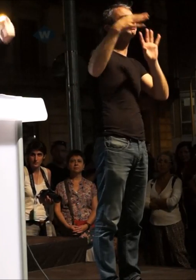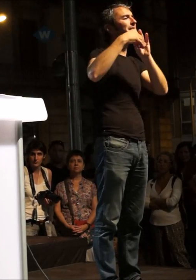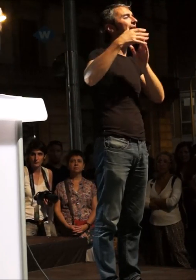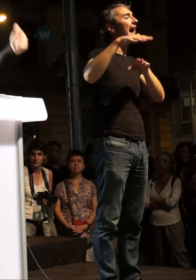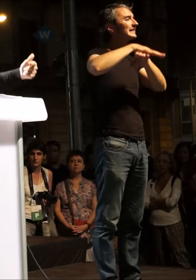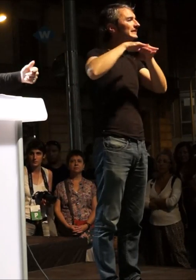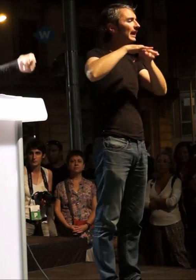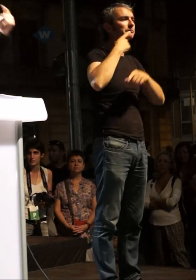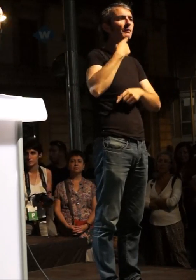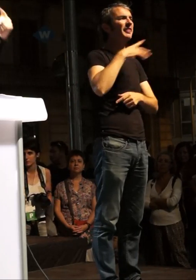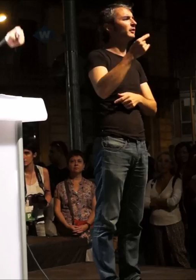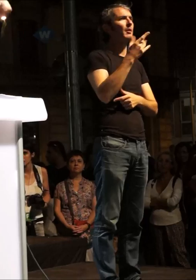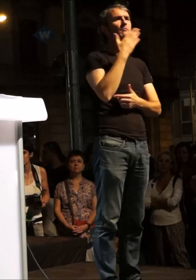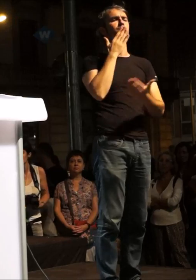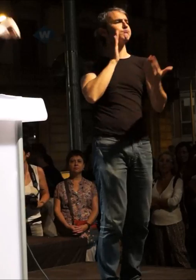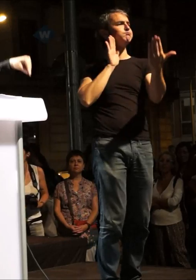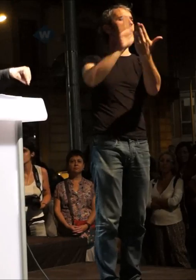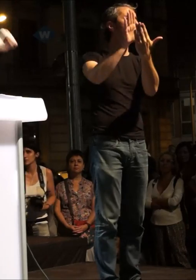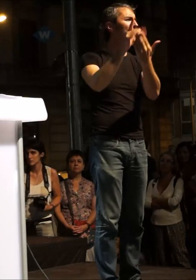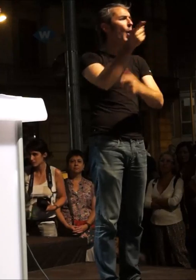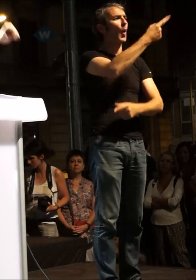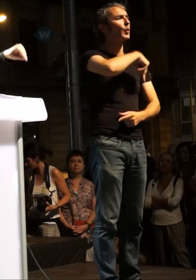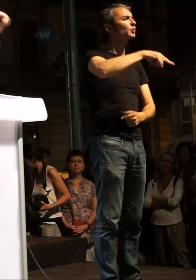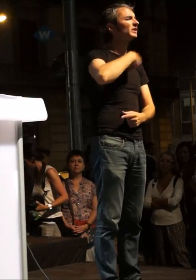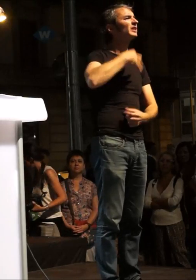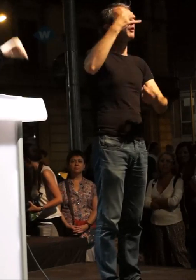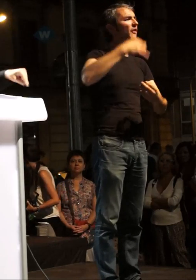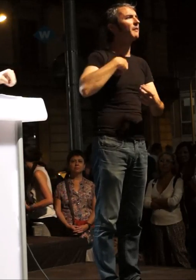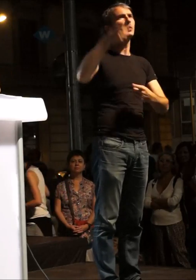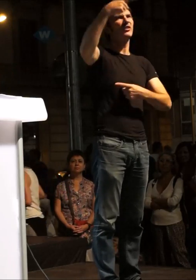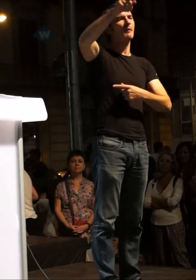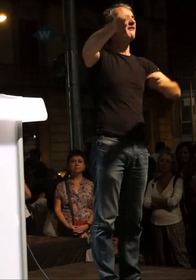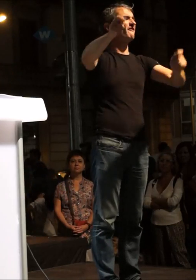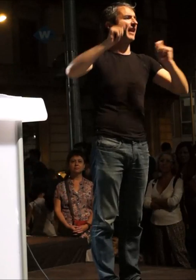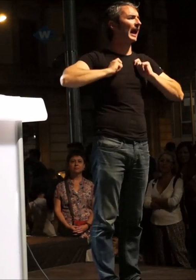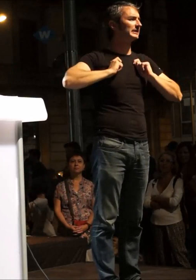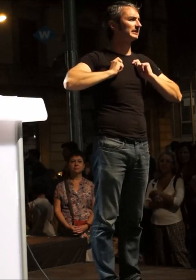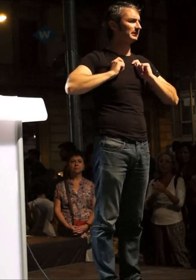tindran de cara, ens tindran davant i els farem fracassar.